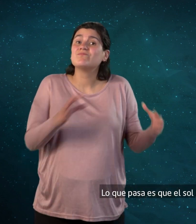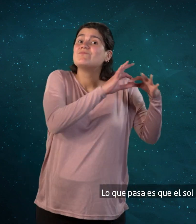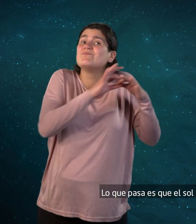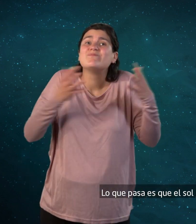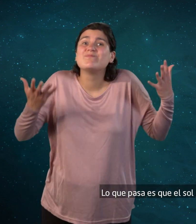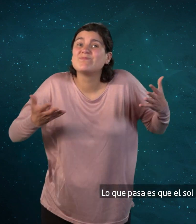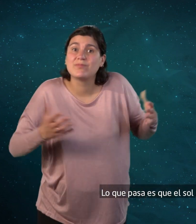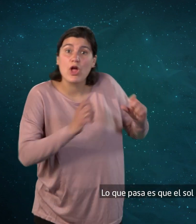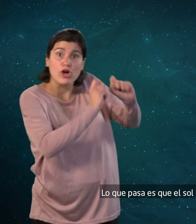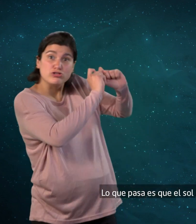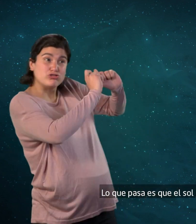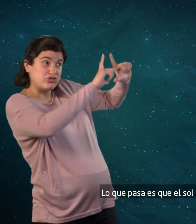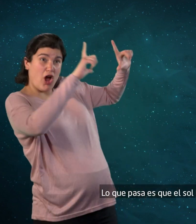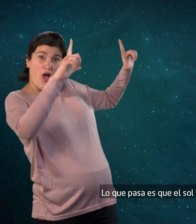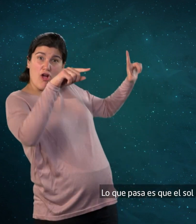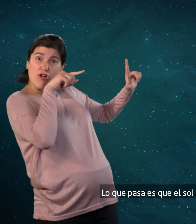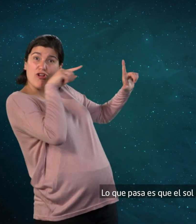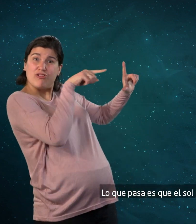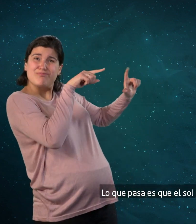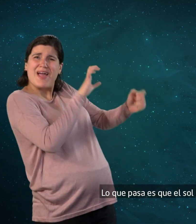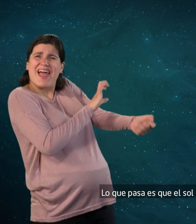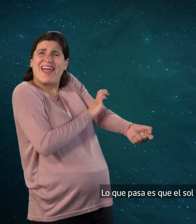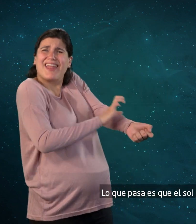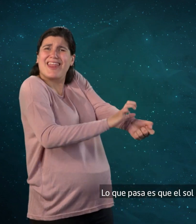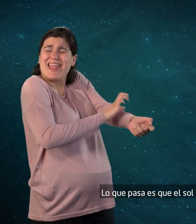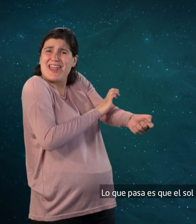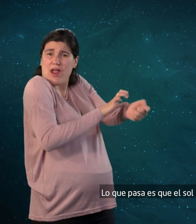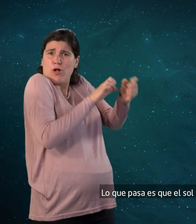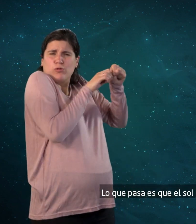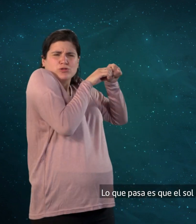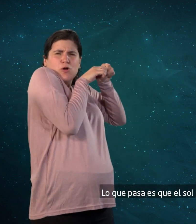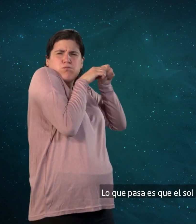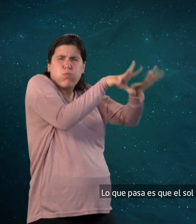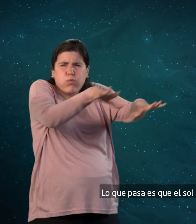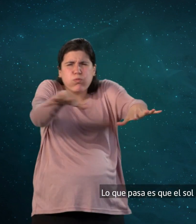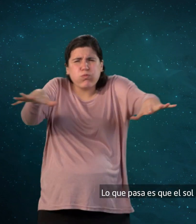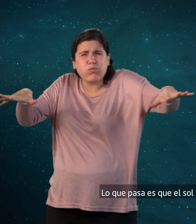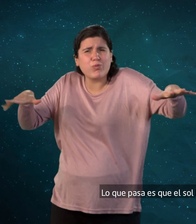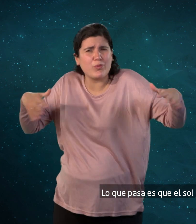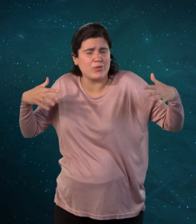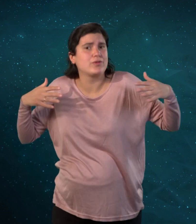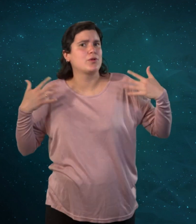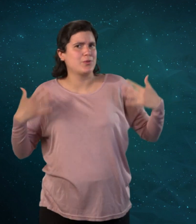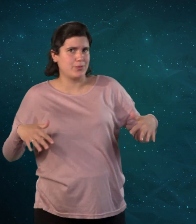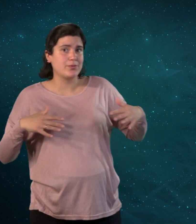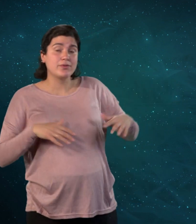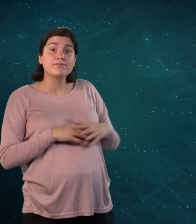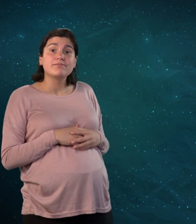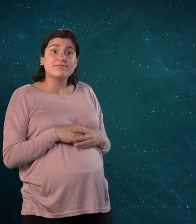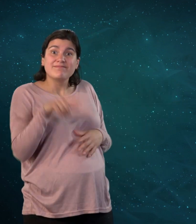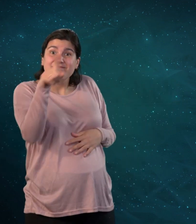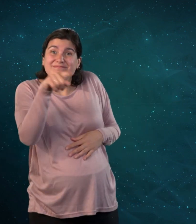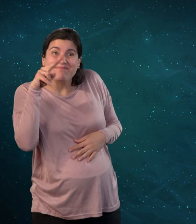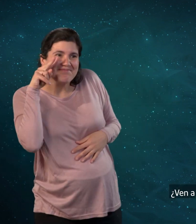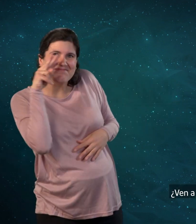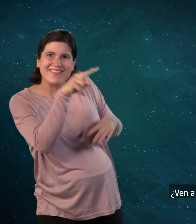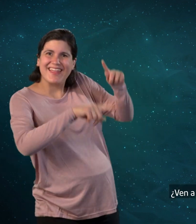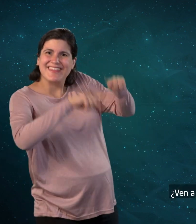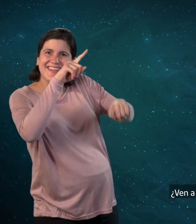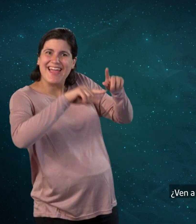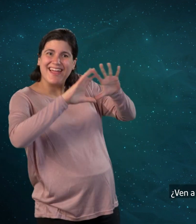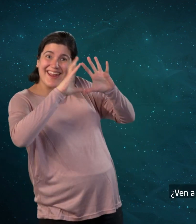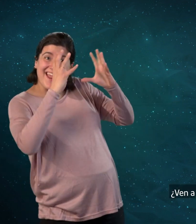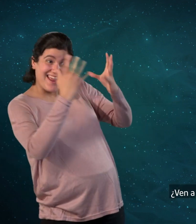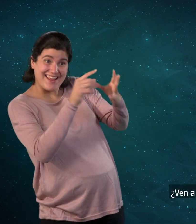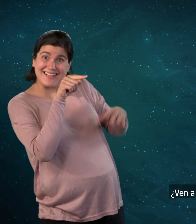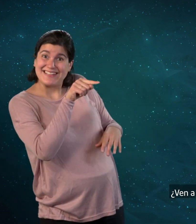Lo que pasa es que el sol libera mucha energía en forma de luz. ¿Ven